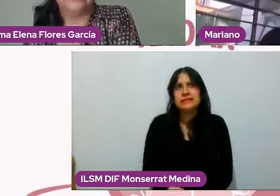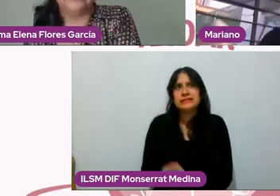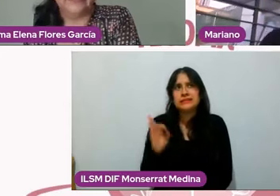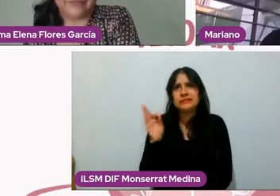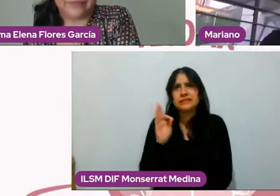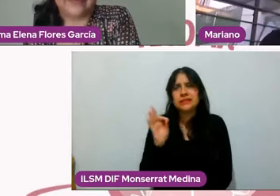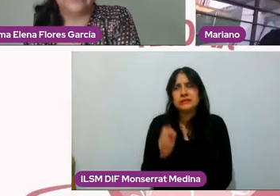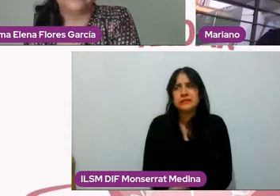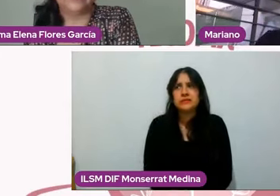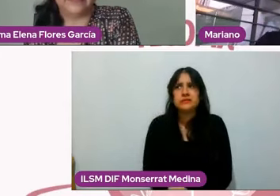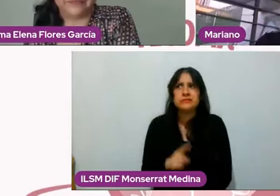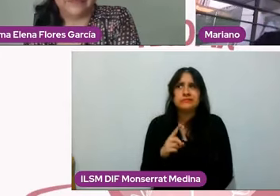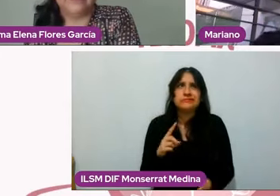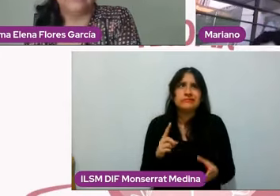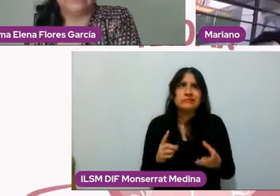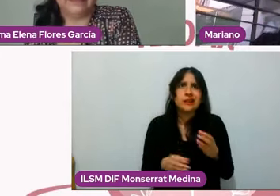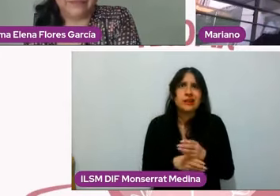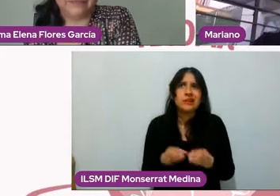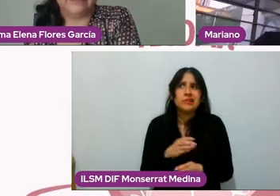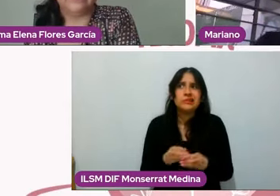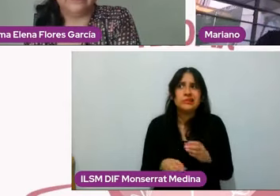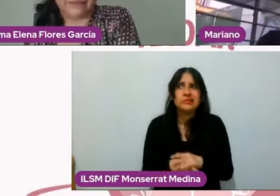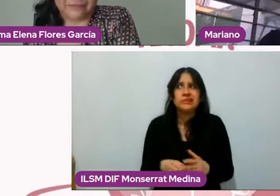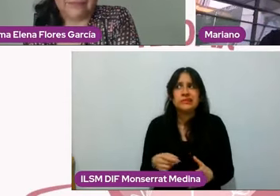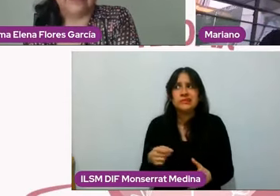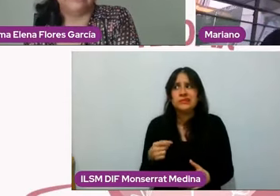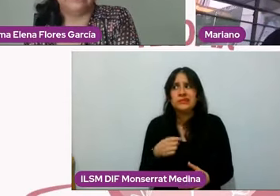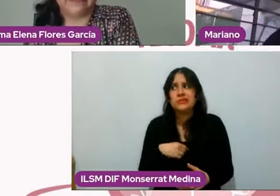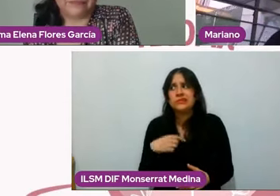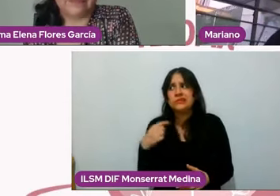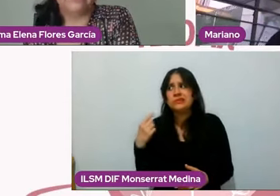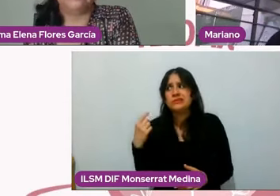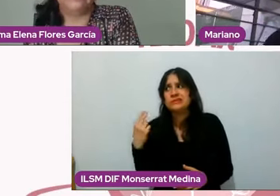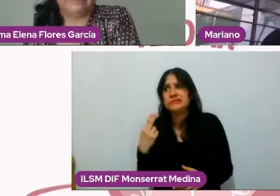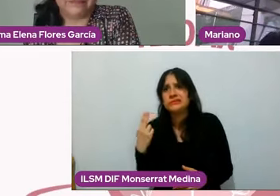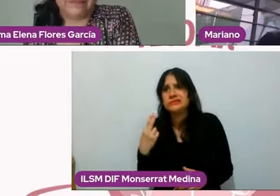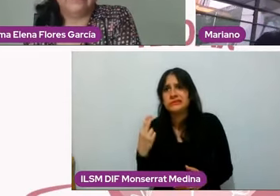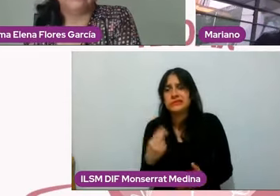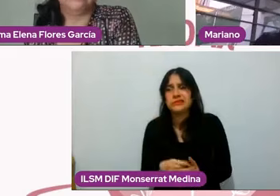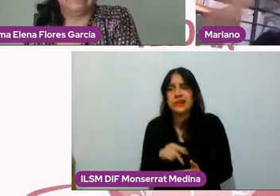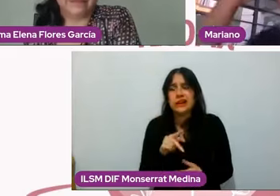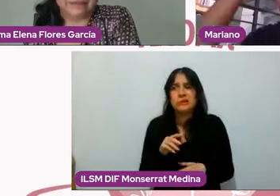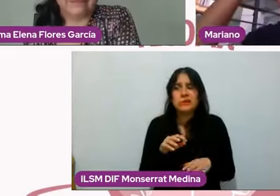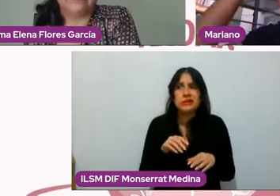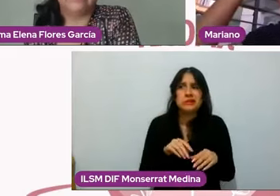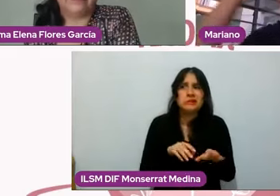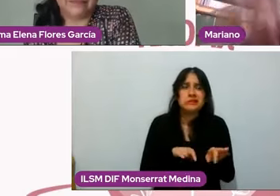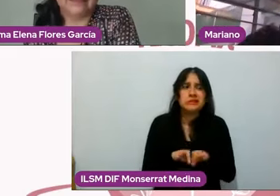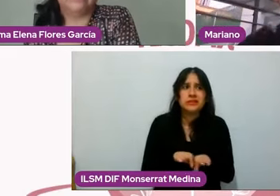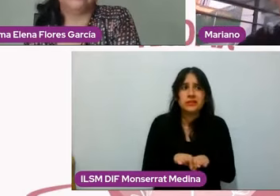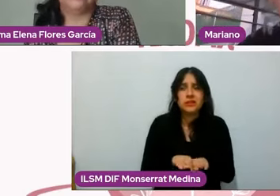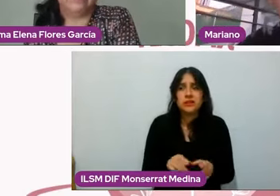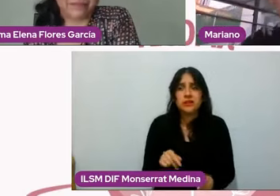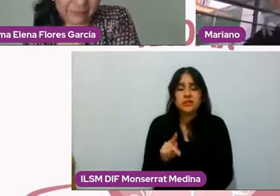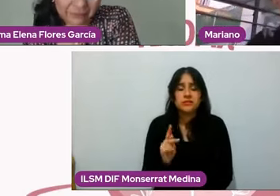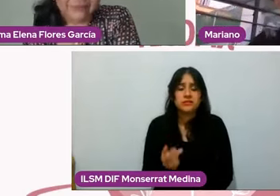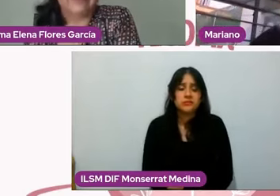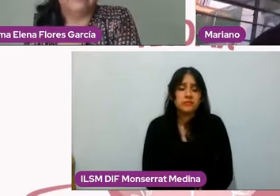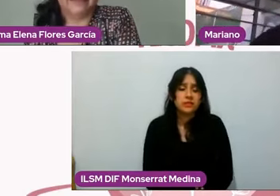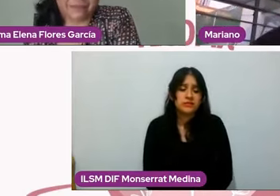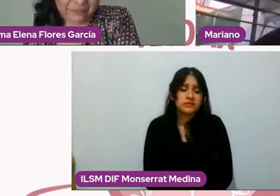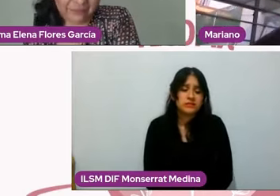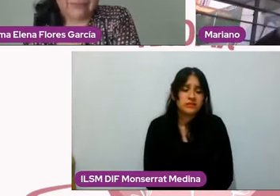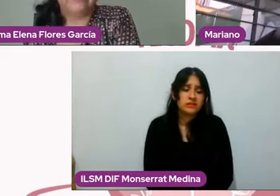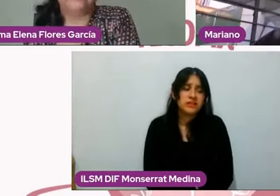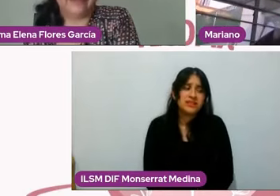resulta que en mi trabajo me piden que yo siga casado pero yo ya con mi esposa digo, pues mira, nomás nos quedamos así,